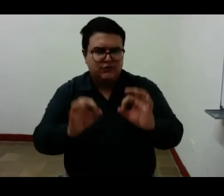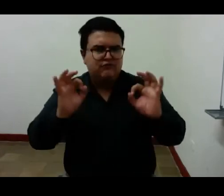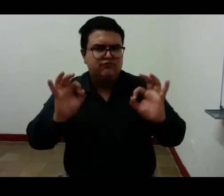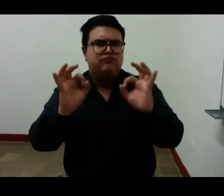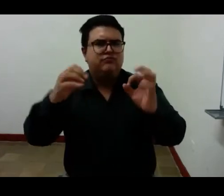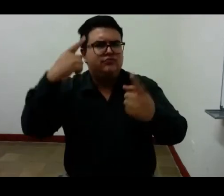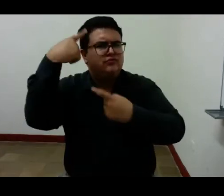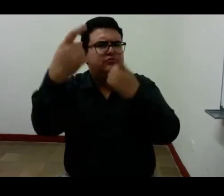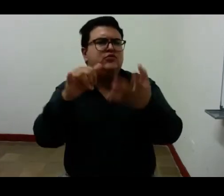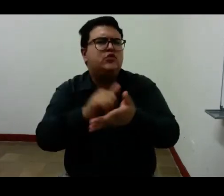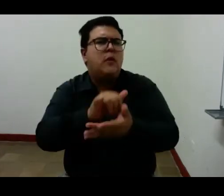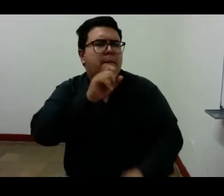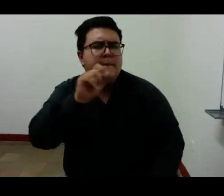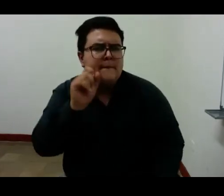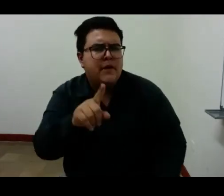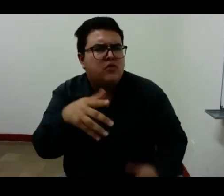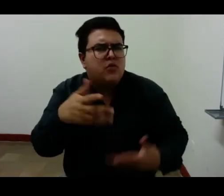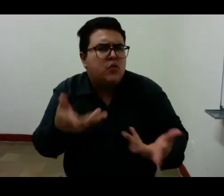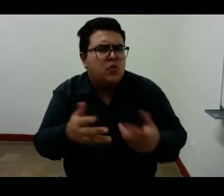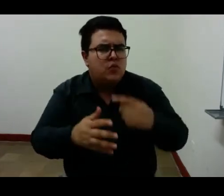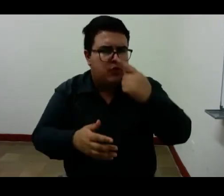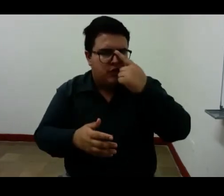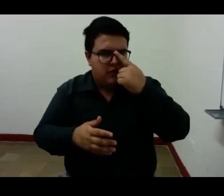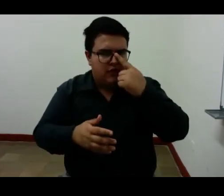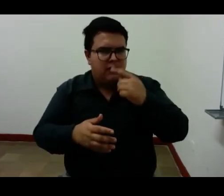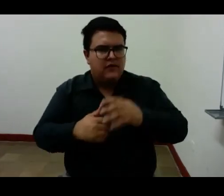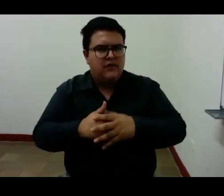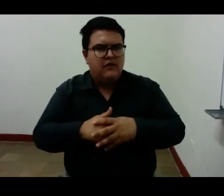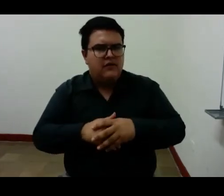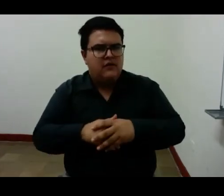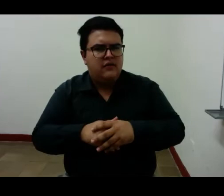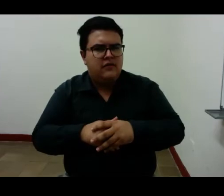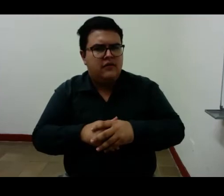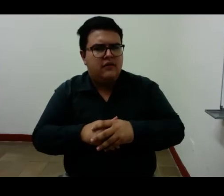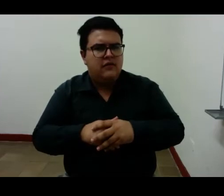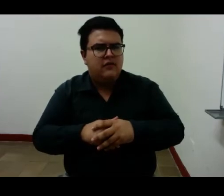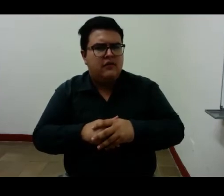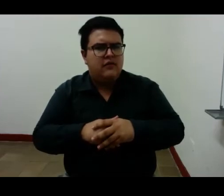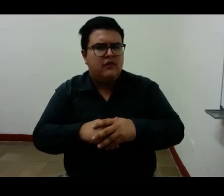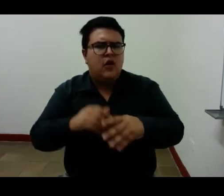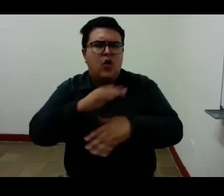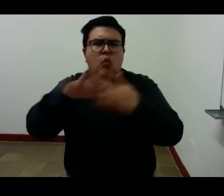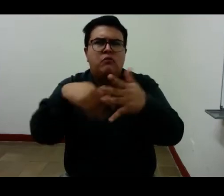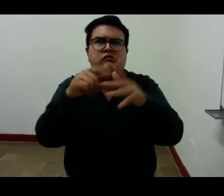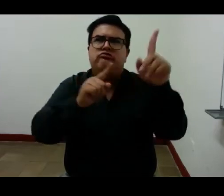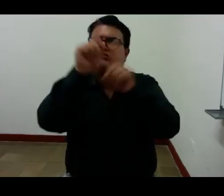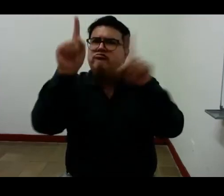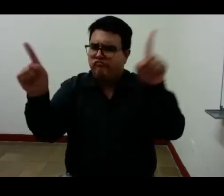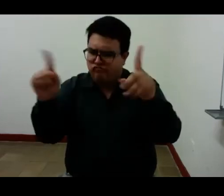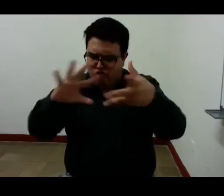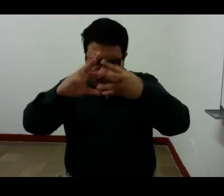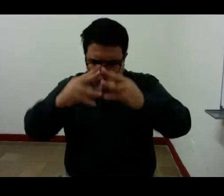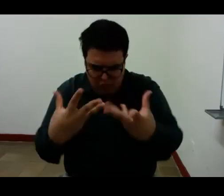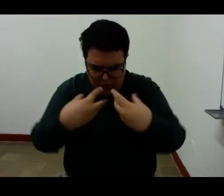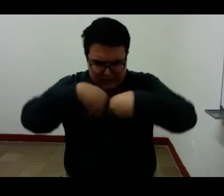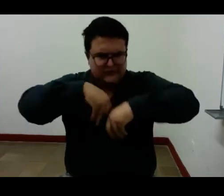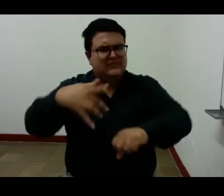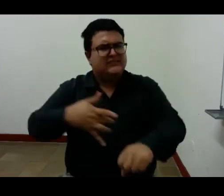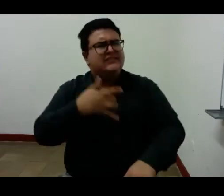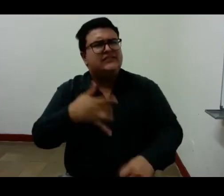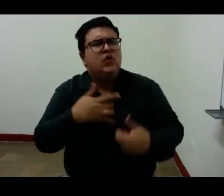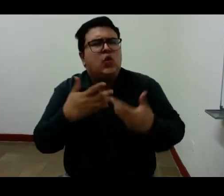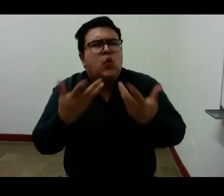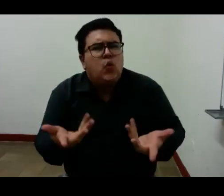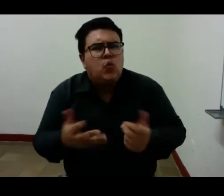pregunta ¿cómo sentir todo de todas las maneras? De esta